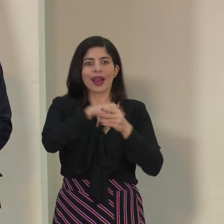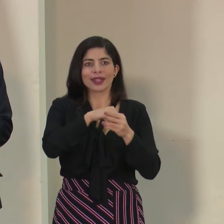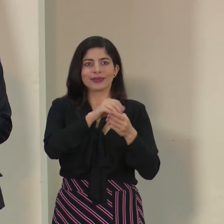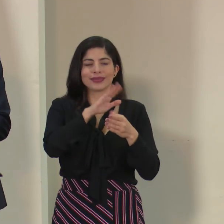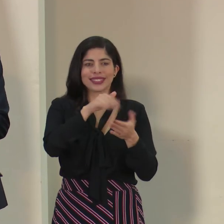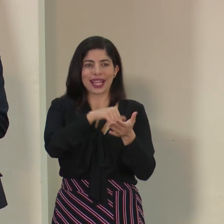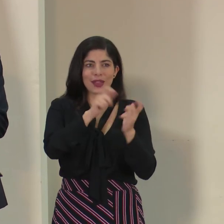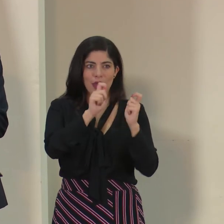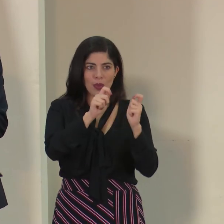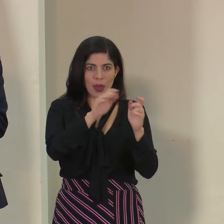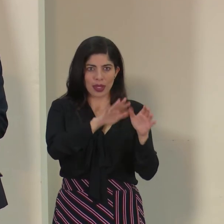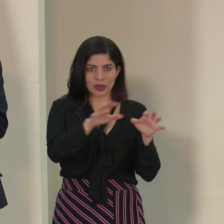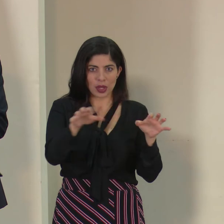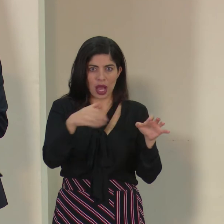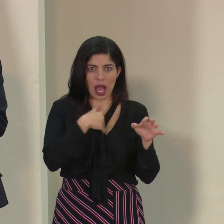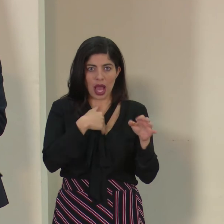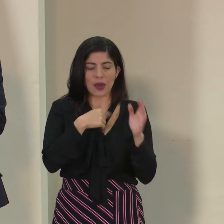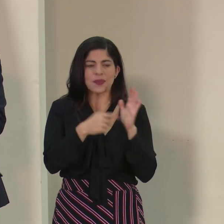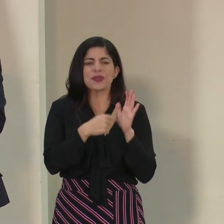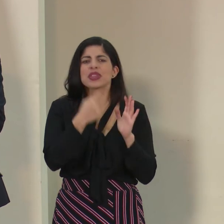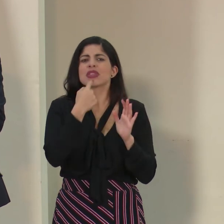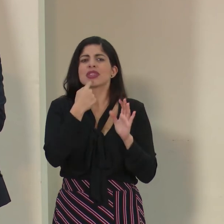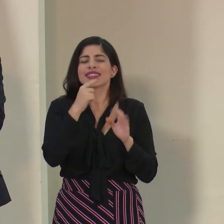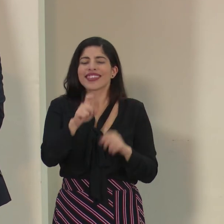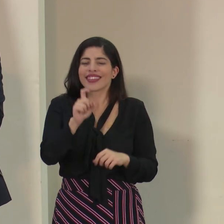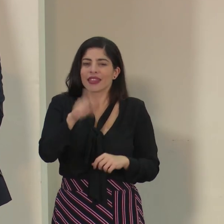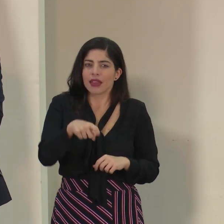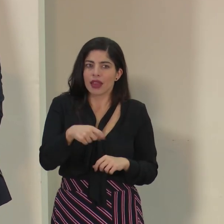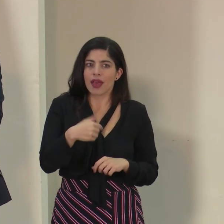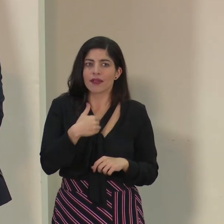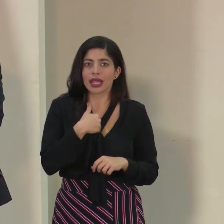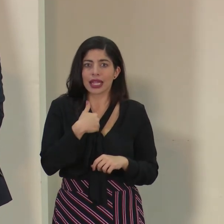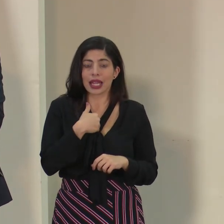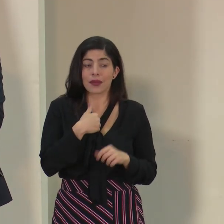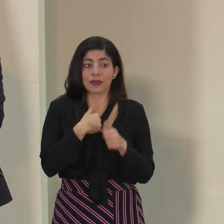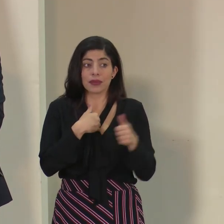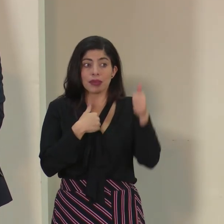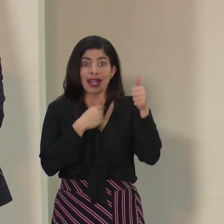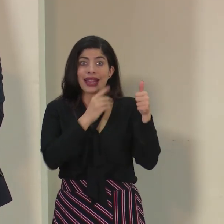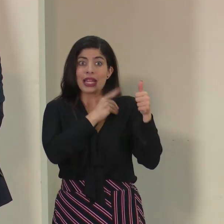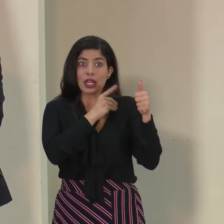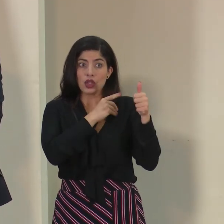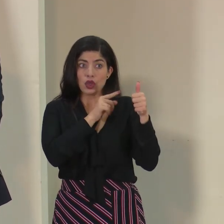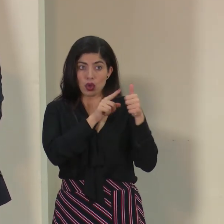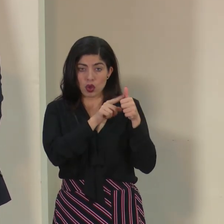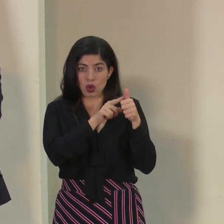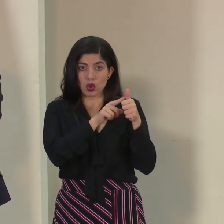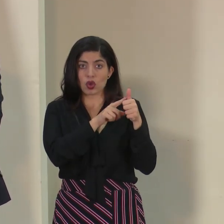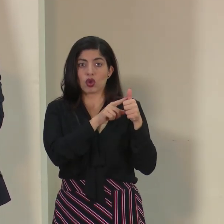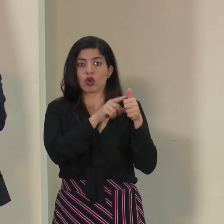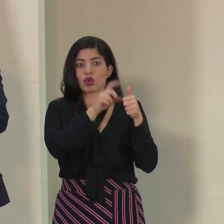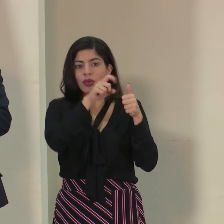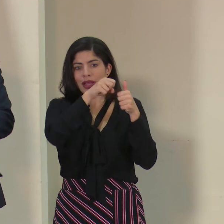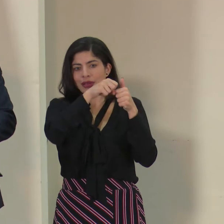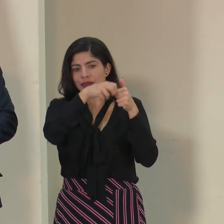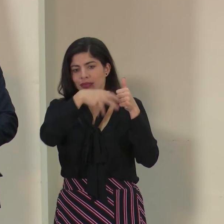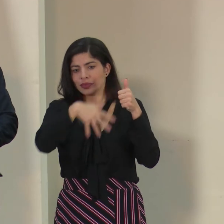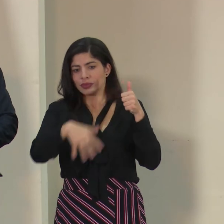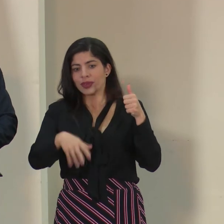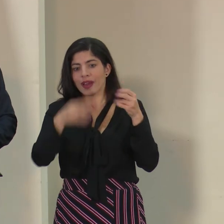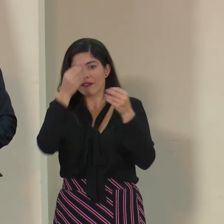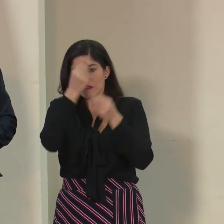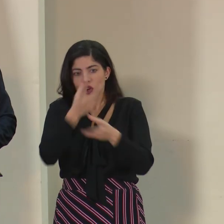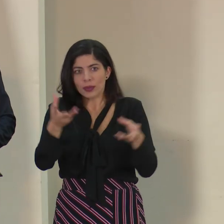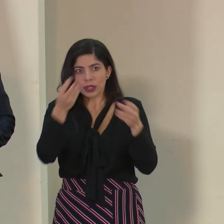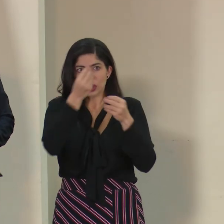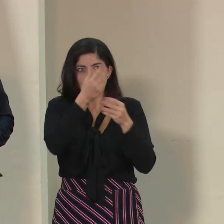lo que se establece es que tiene que haber desde el director del centro educativo toda una difusión de la información